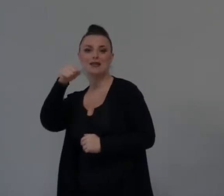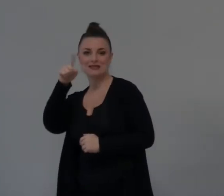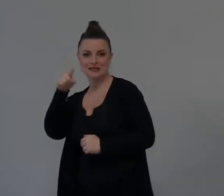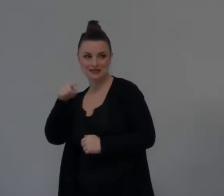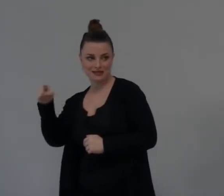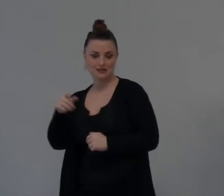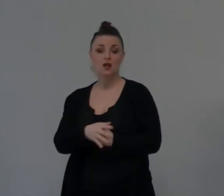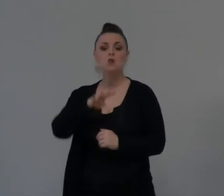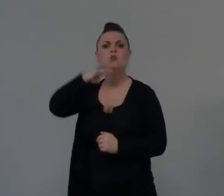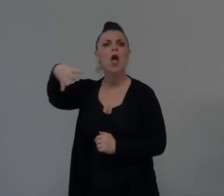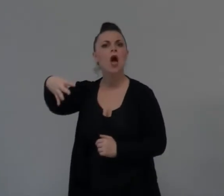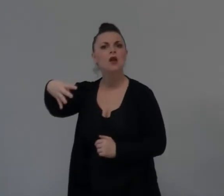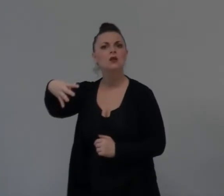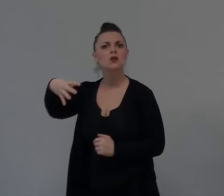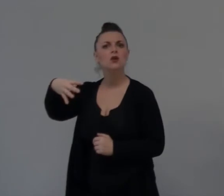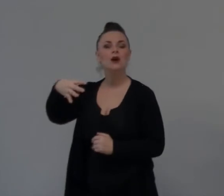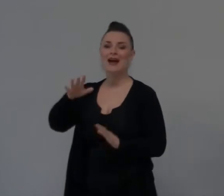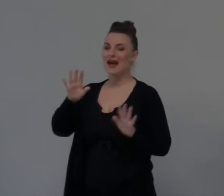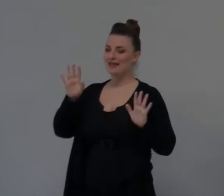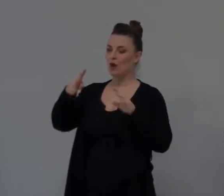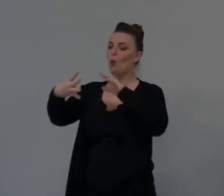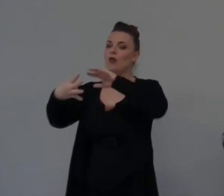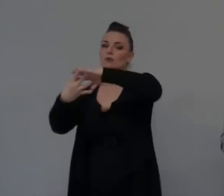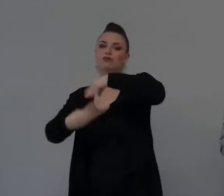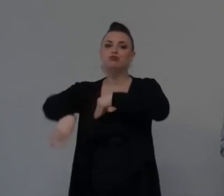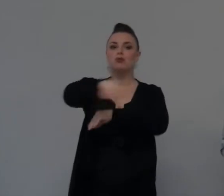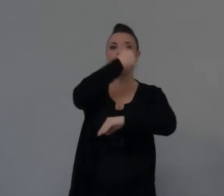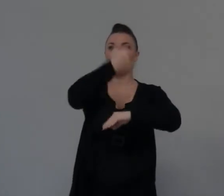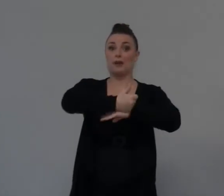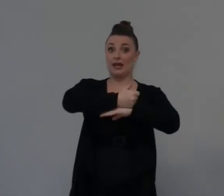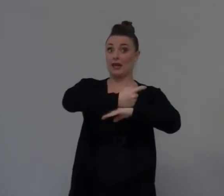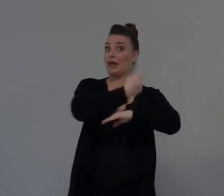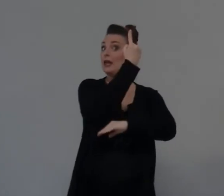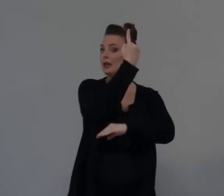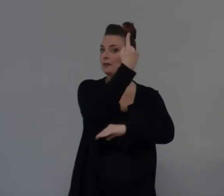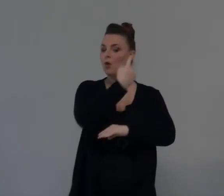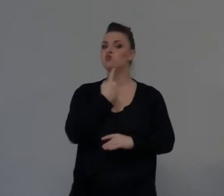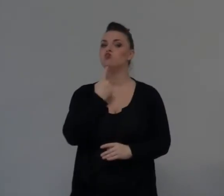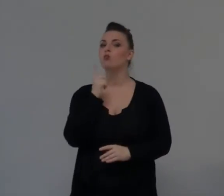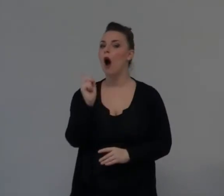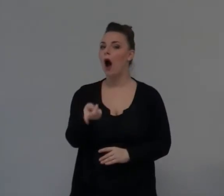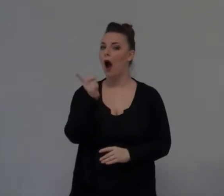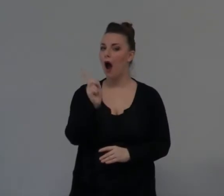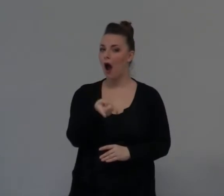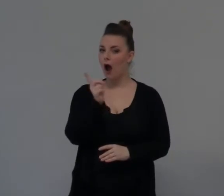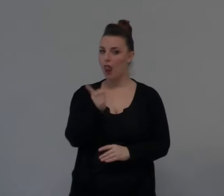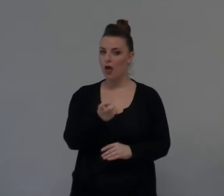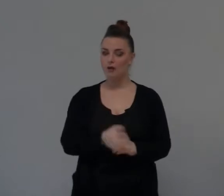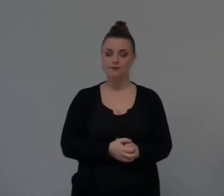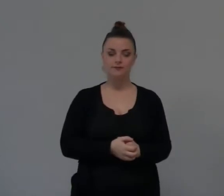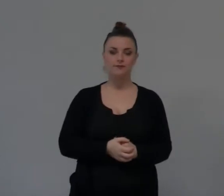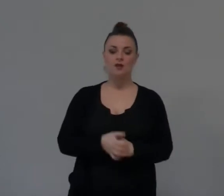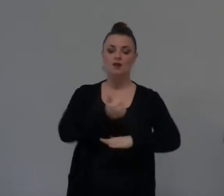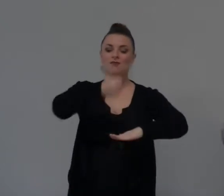un quarto, anzi, c'è un primo protagonista. Il protagonista, il protagonista di